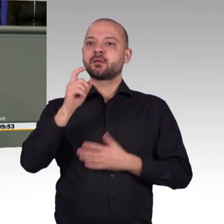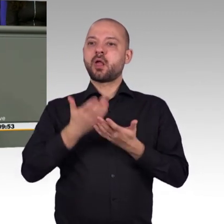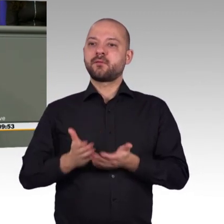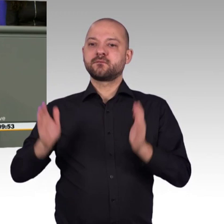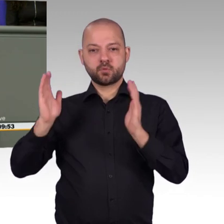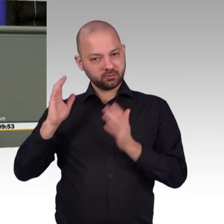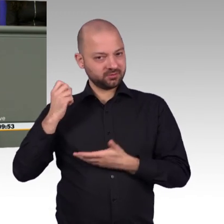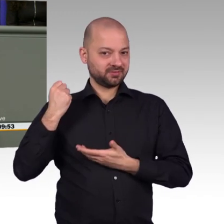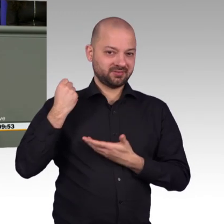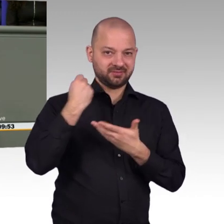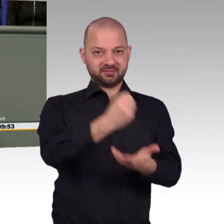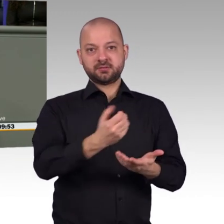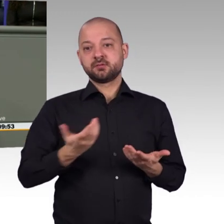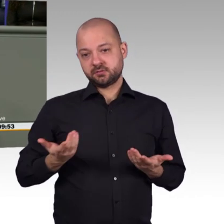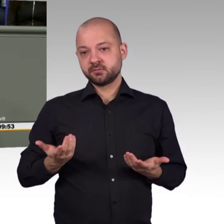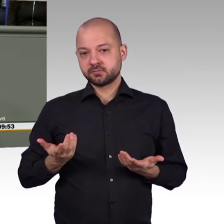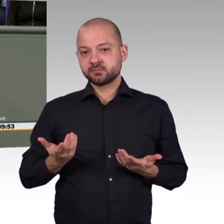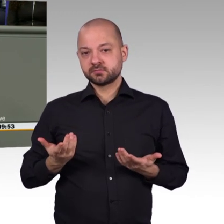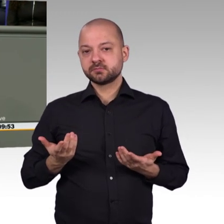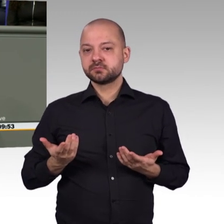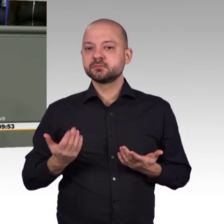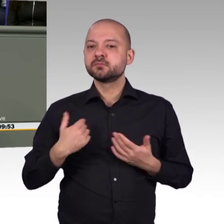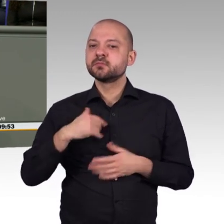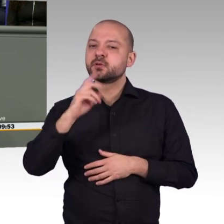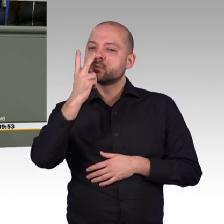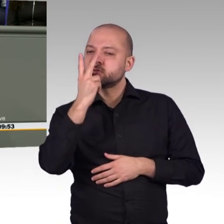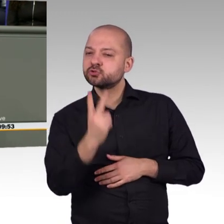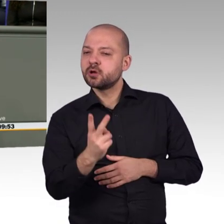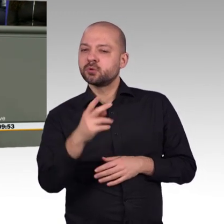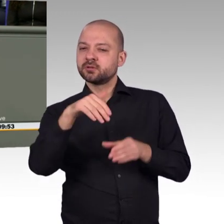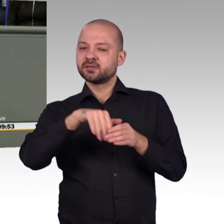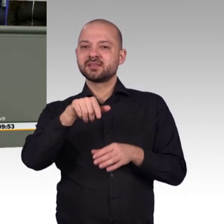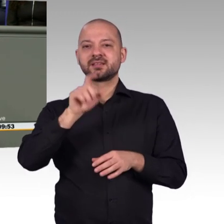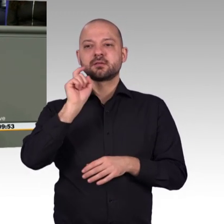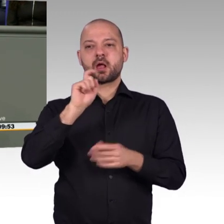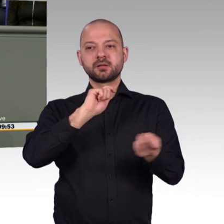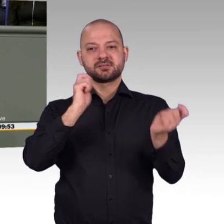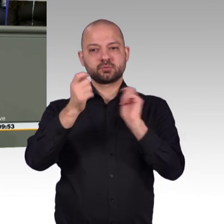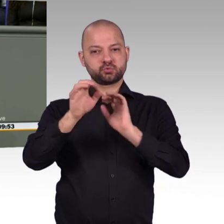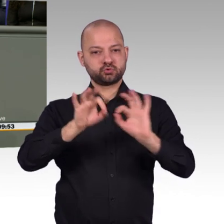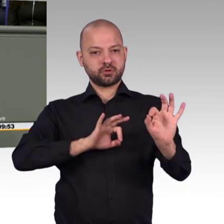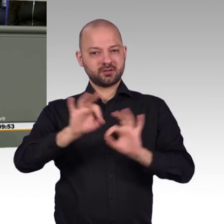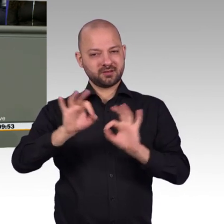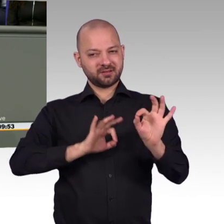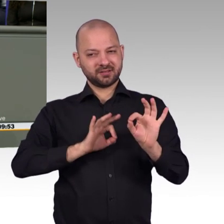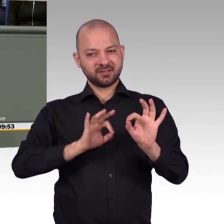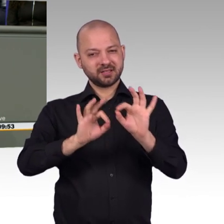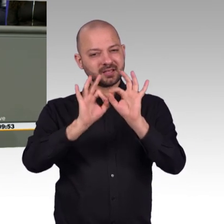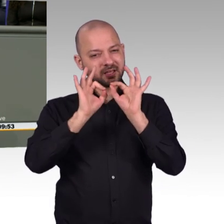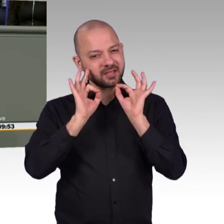drin ist, dann haben wir damit eine gute Basis für die digitale Zukunft in Deutschland gelegt. Das heißt nicht, dass